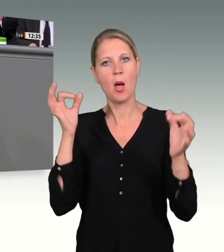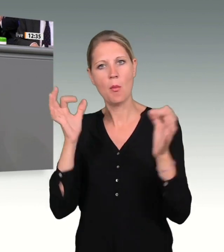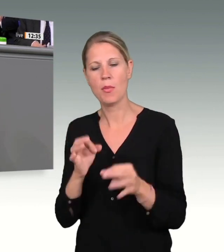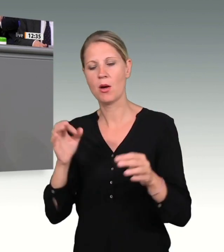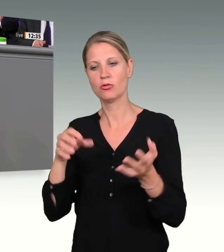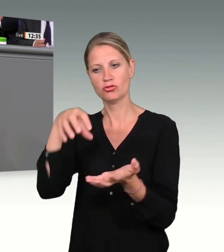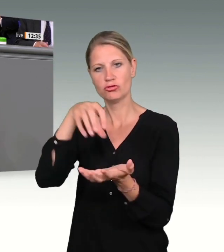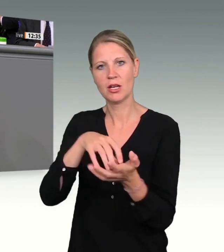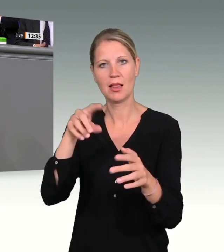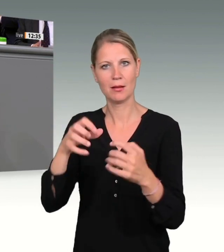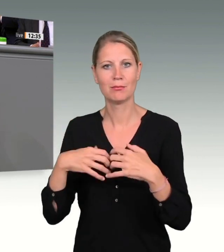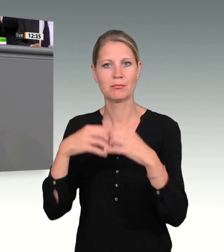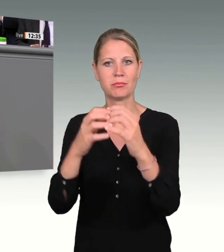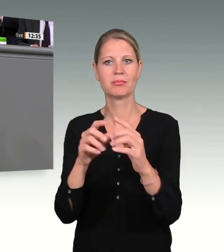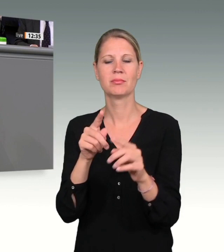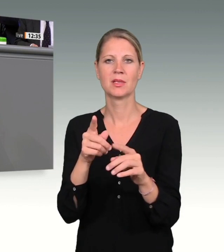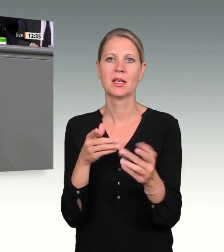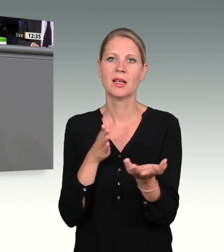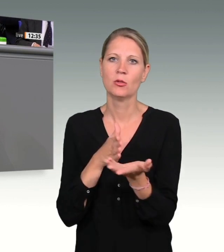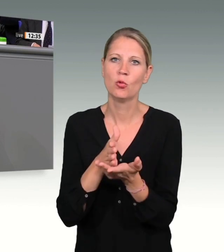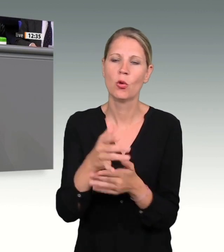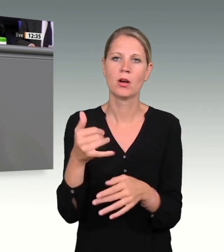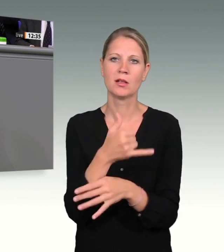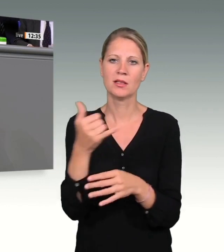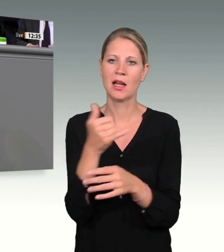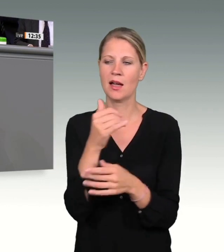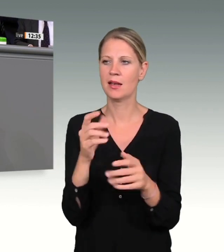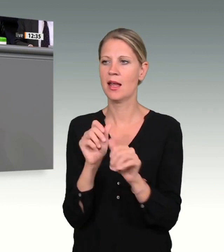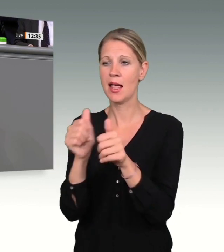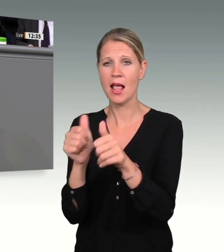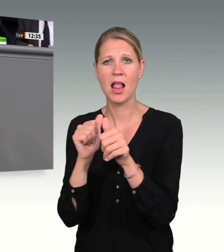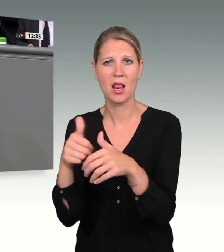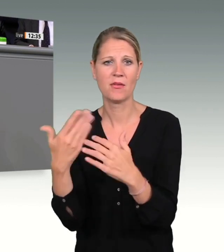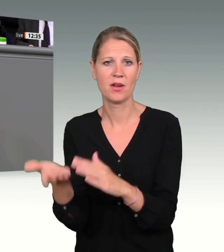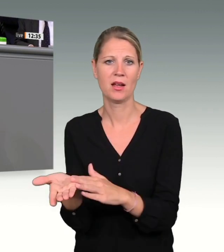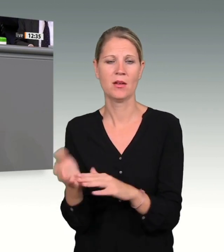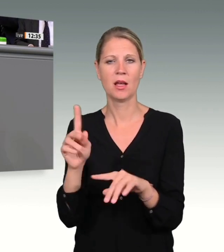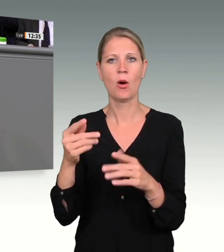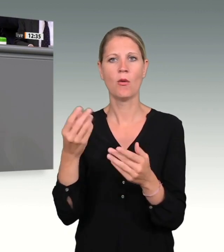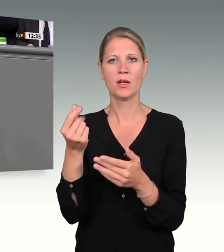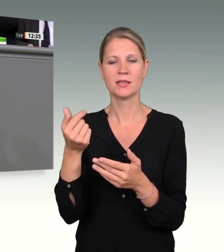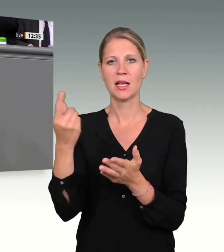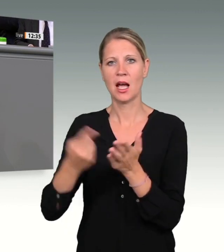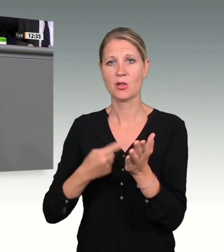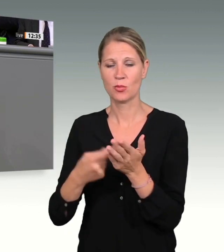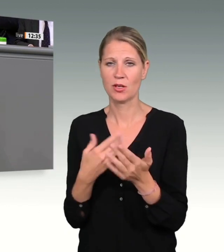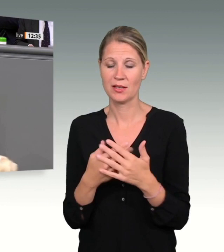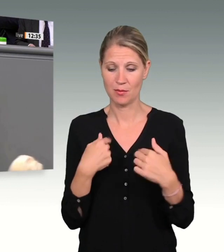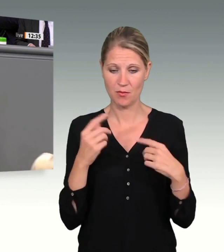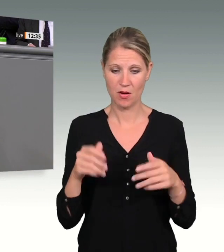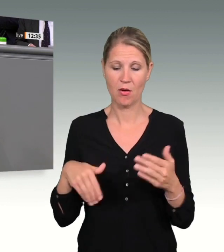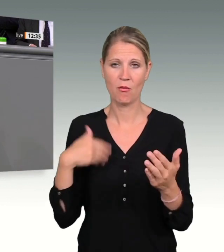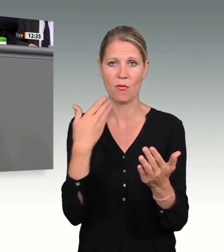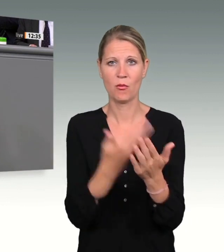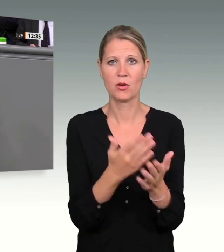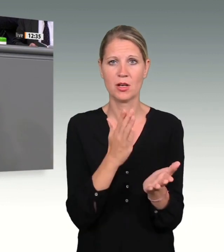Hilfe bei finanziellen Ansprüchen Deswegen schlagen wir unter anderem vor, die bereits existierende Koordinierungsstelle